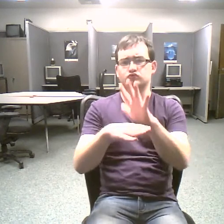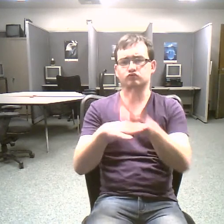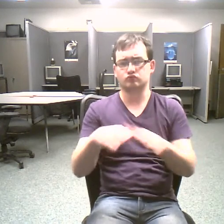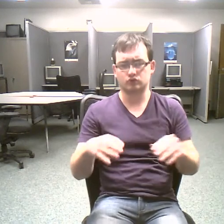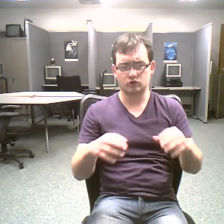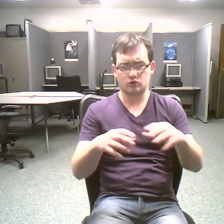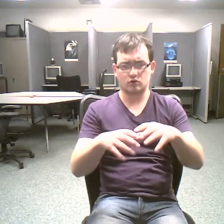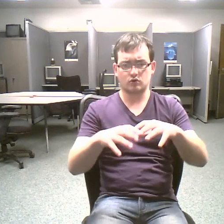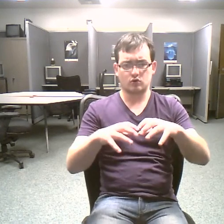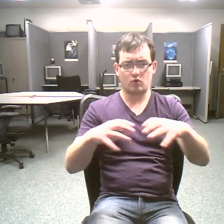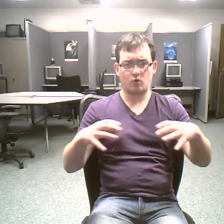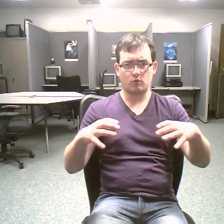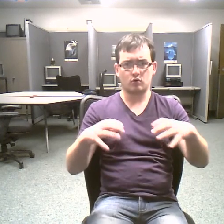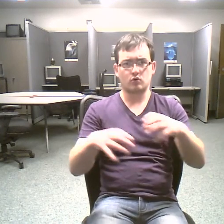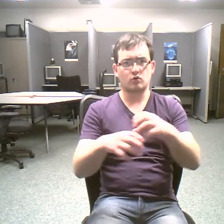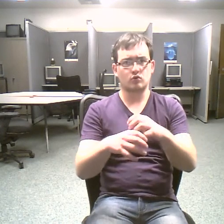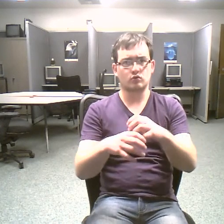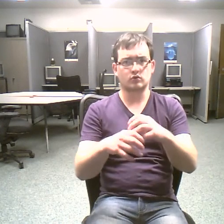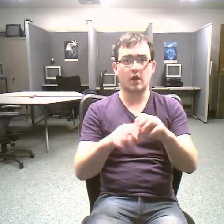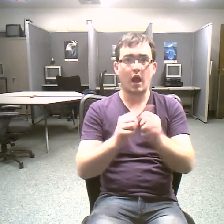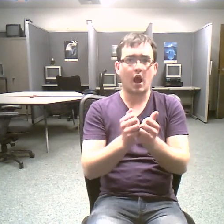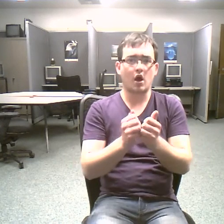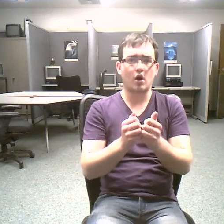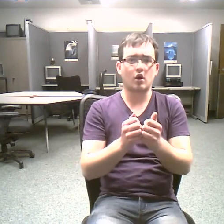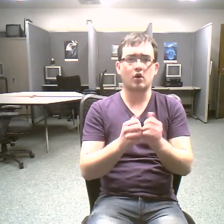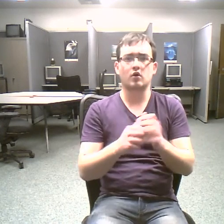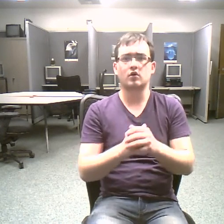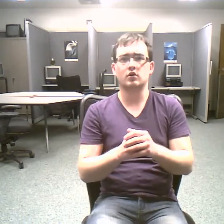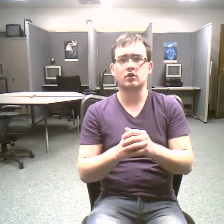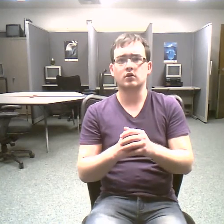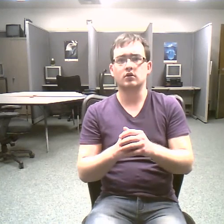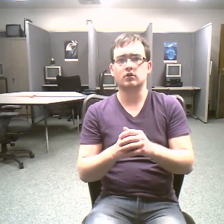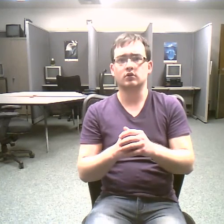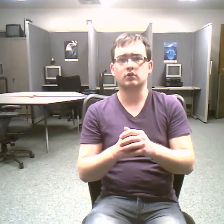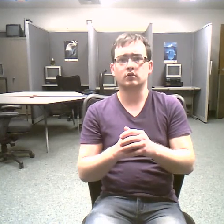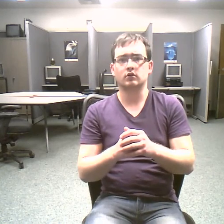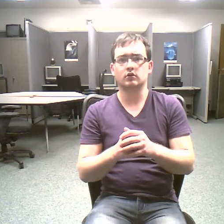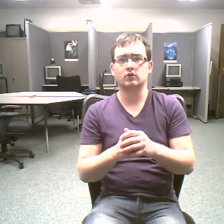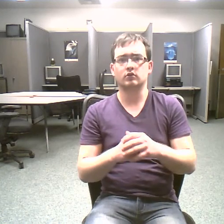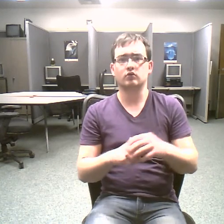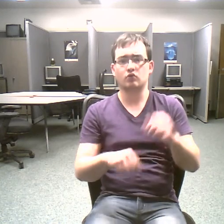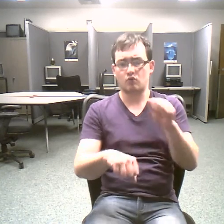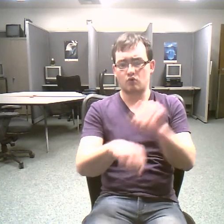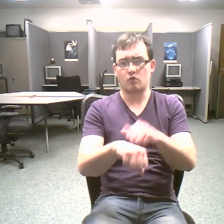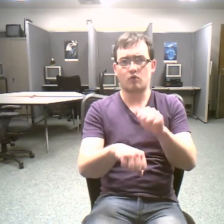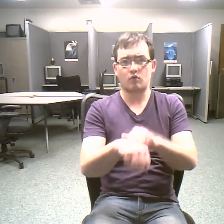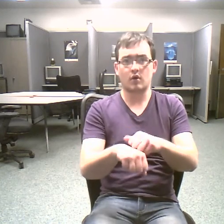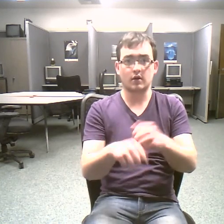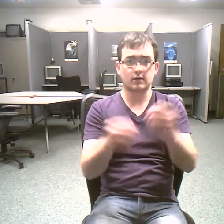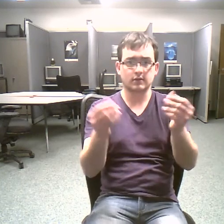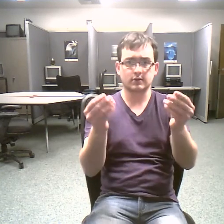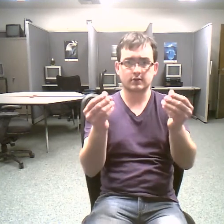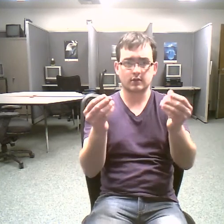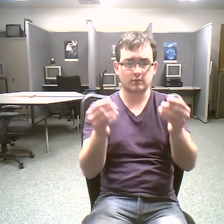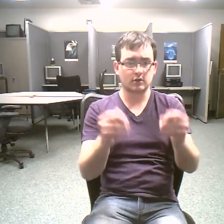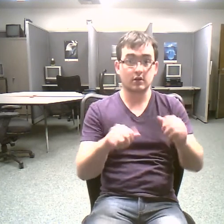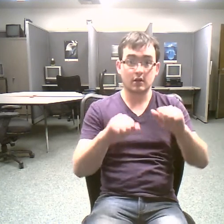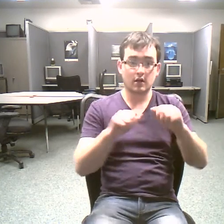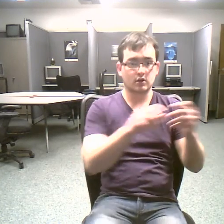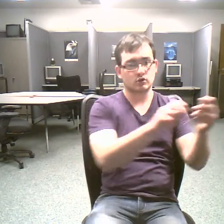is deposited and how it eventually becomes rock once more we'll begin to grasp the incredible history of the planet